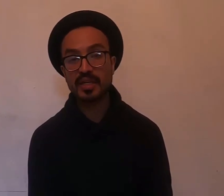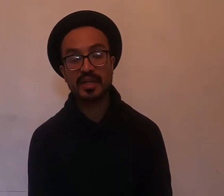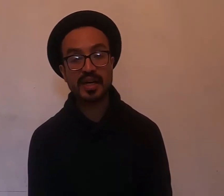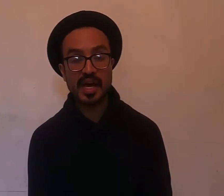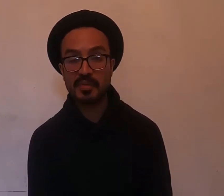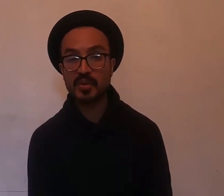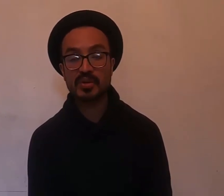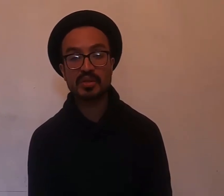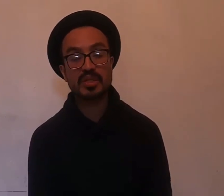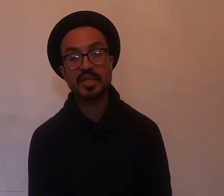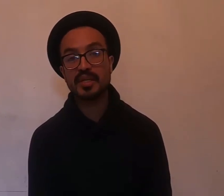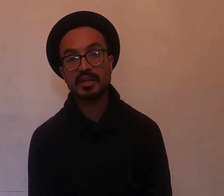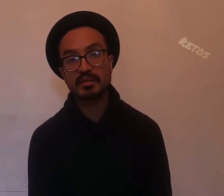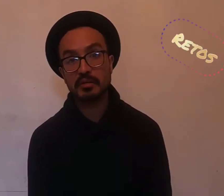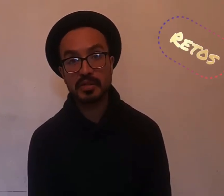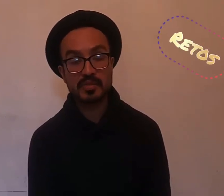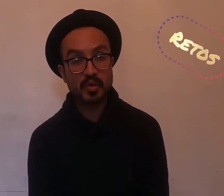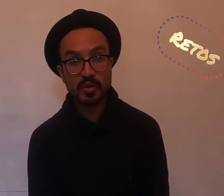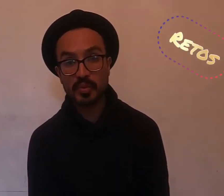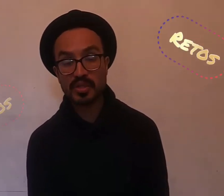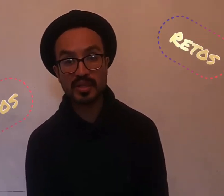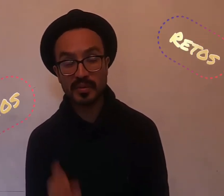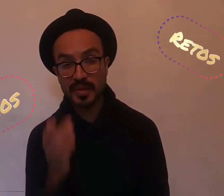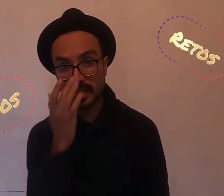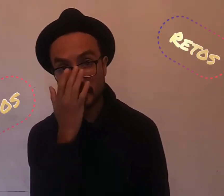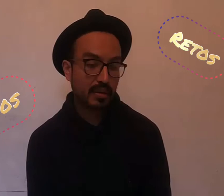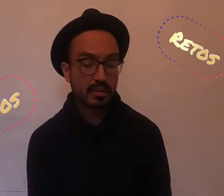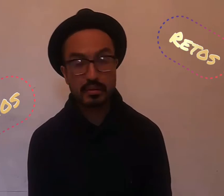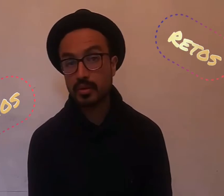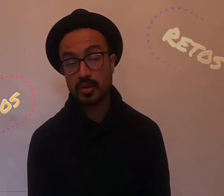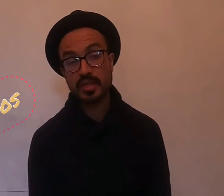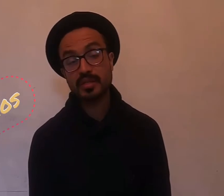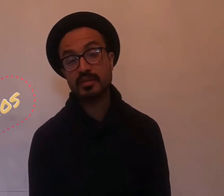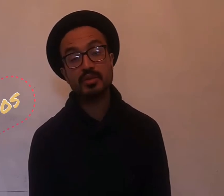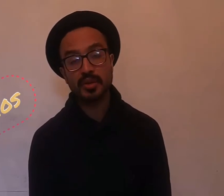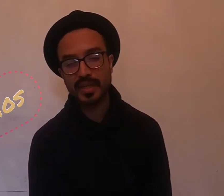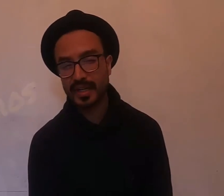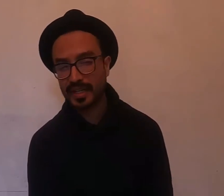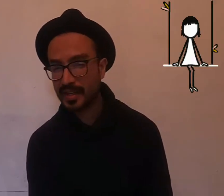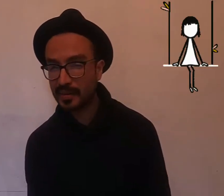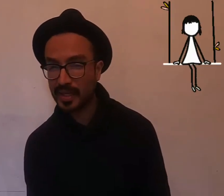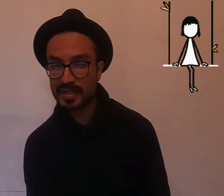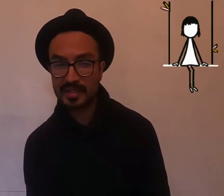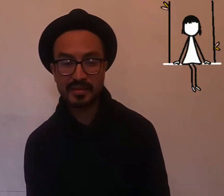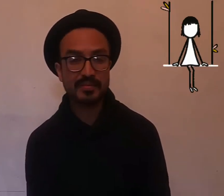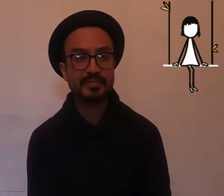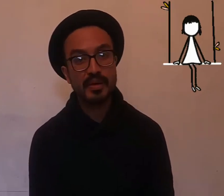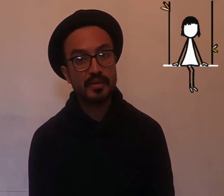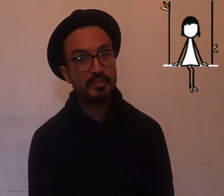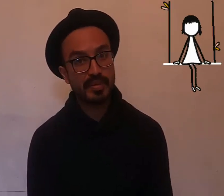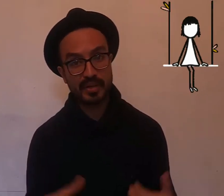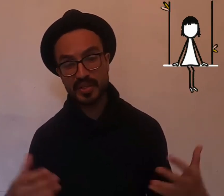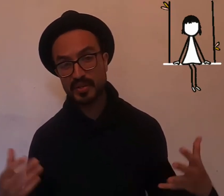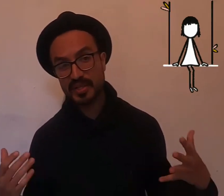cambios, de cosas muy positivas, cosas no tan agradables. Pero eso sí,